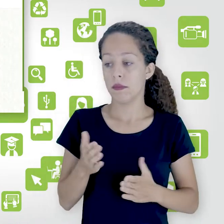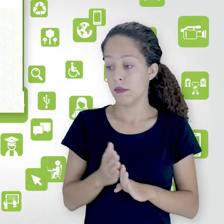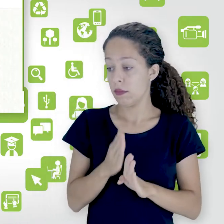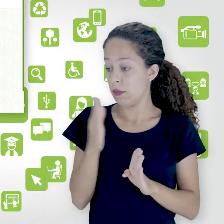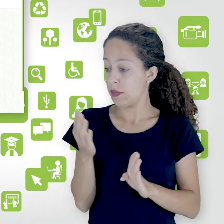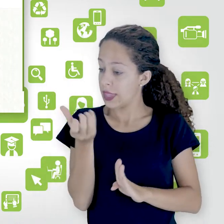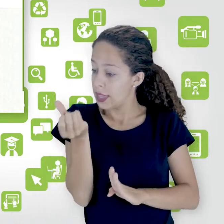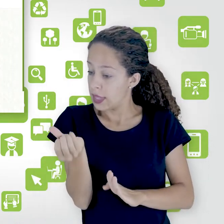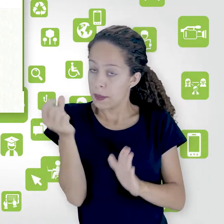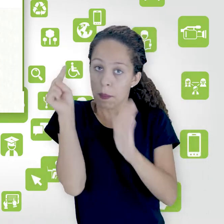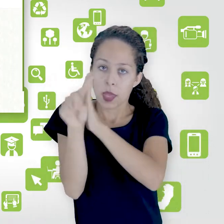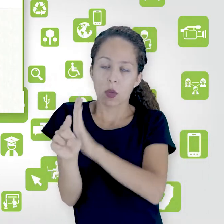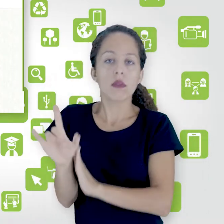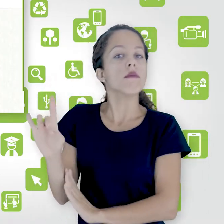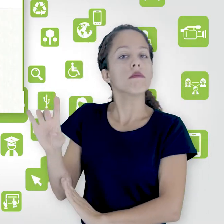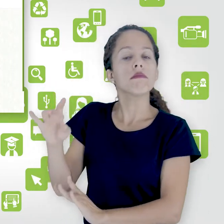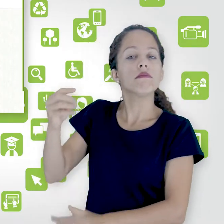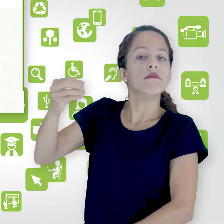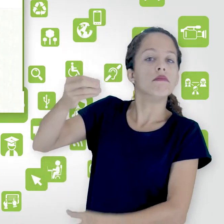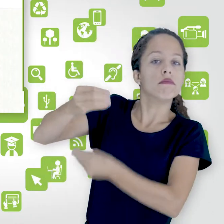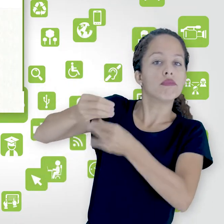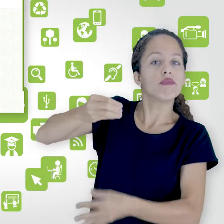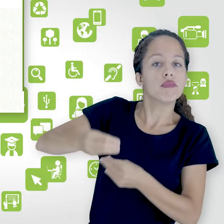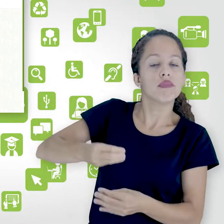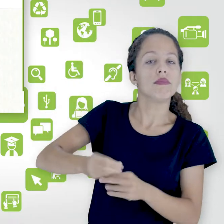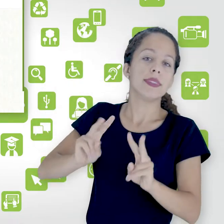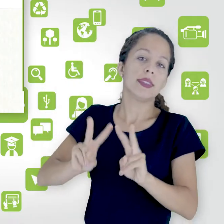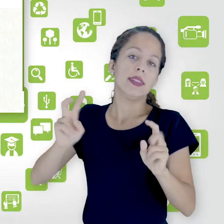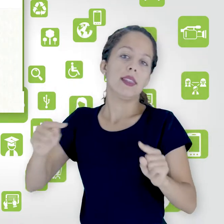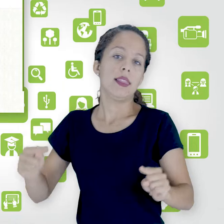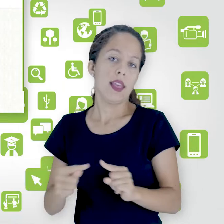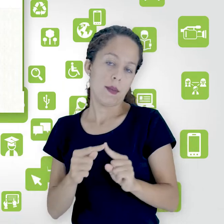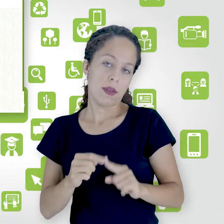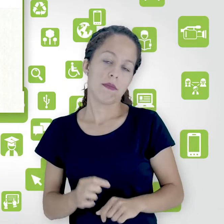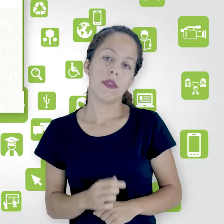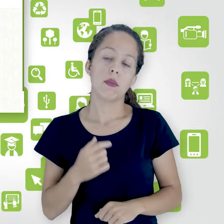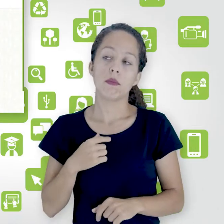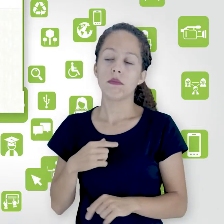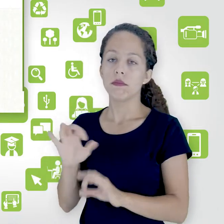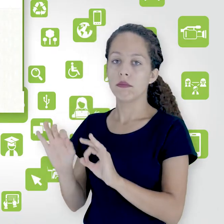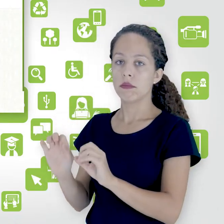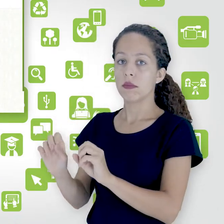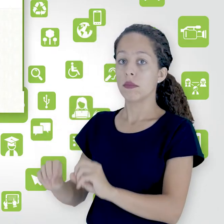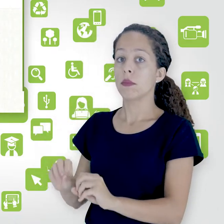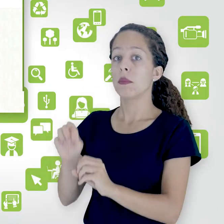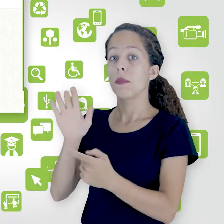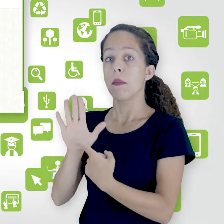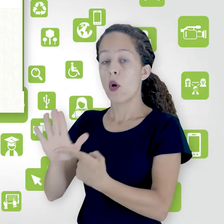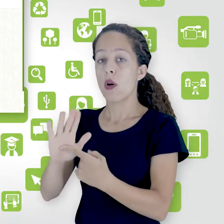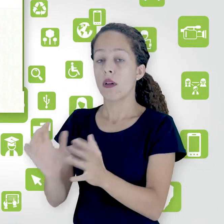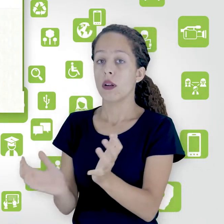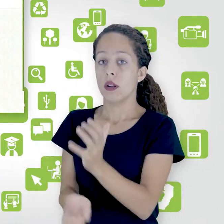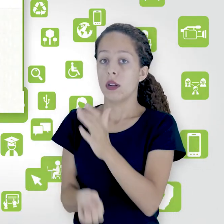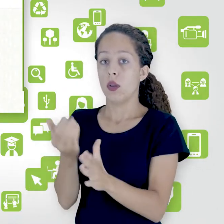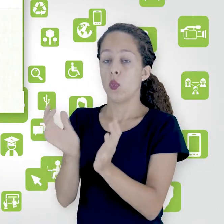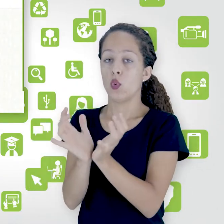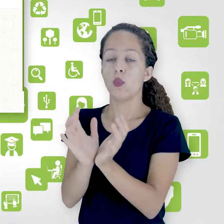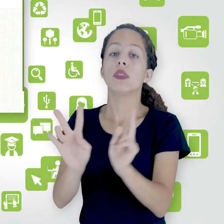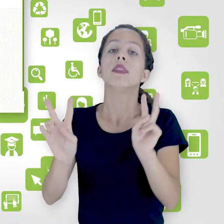perguntas que sejam aleatórias sobre um tema. Eu criei uma categoria chamada tema 2. Veja que ele tem